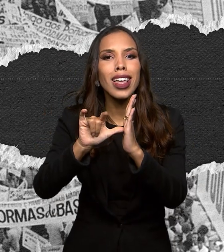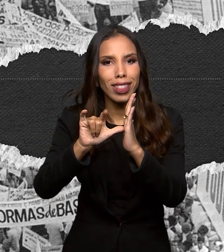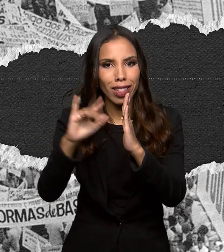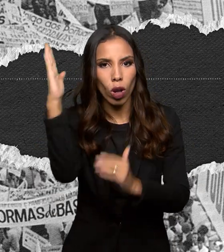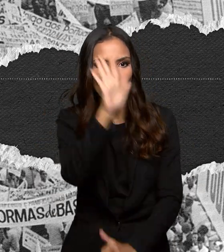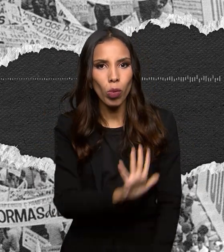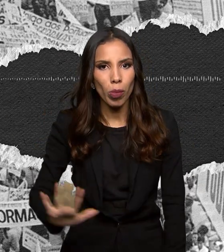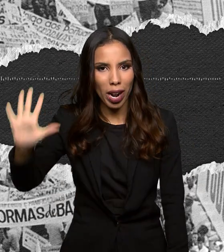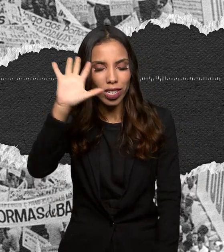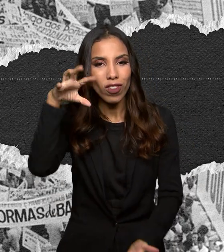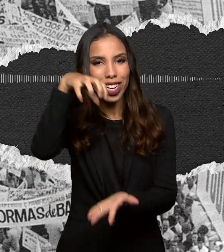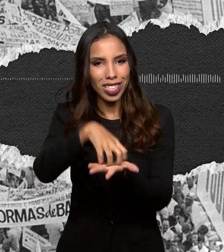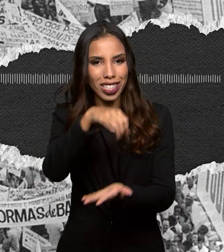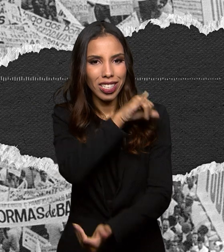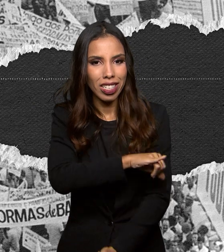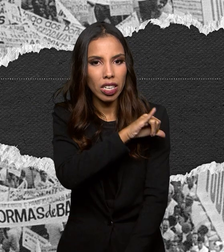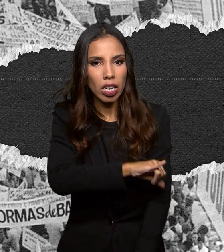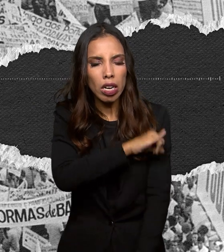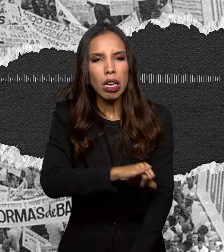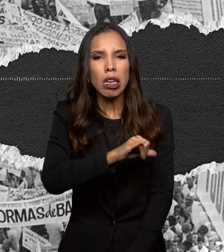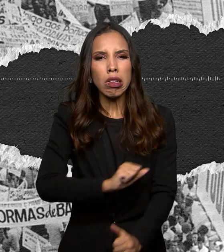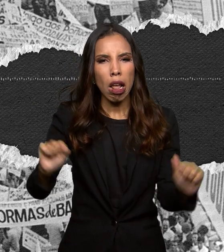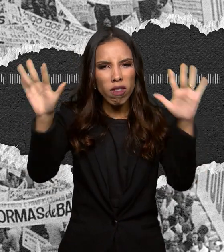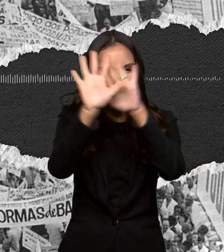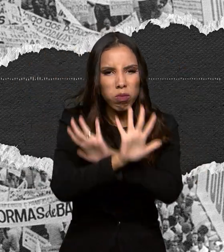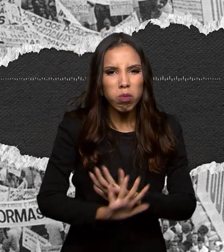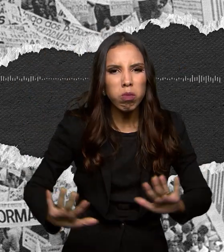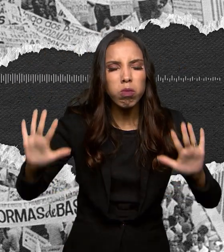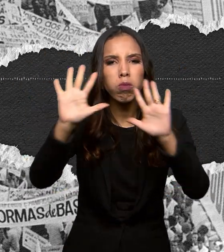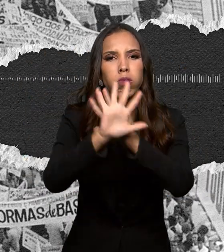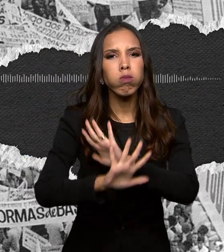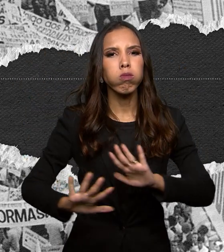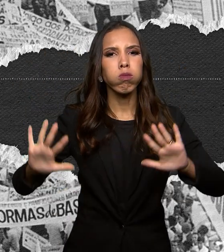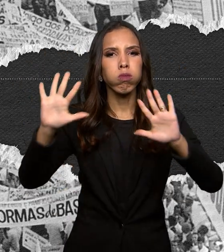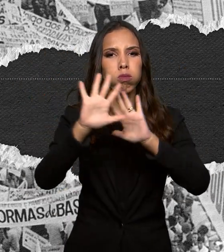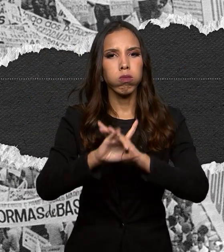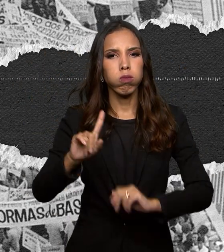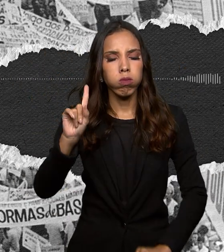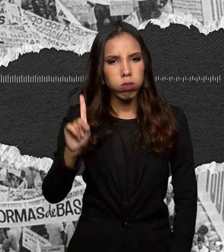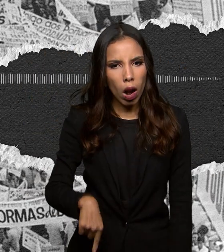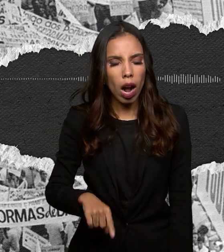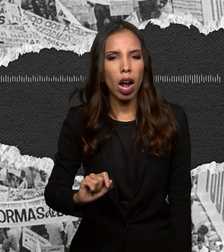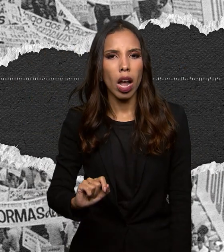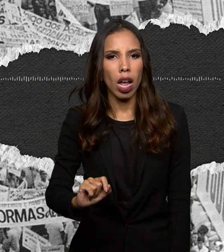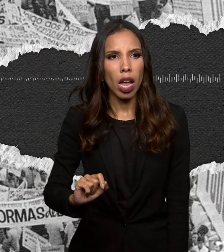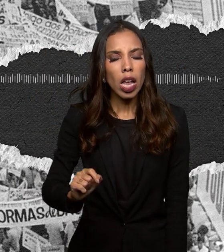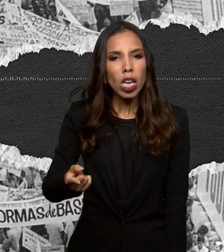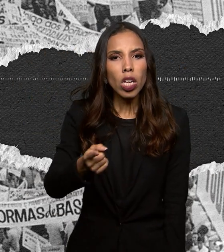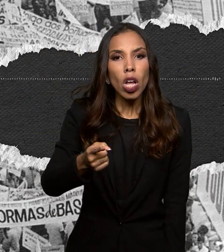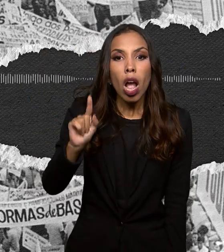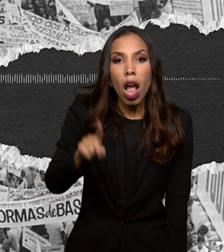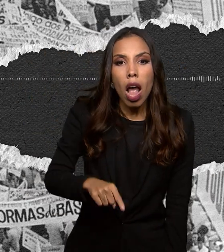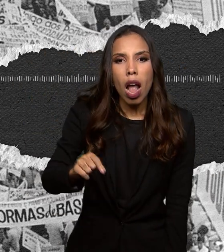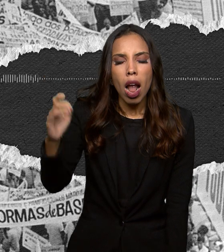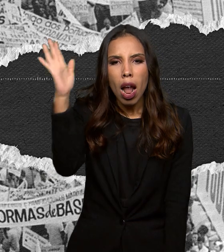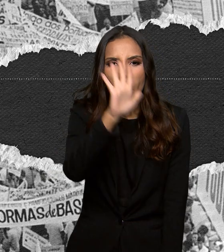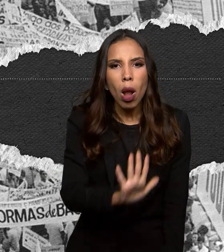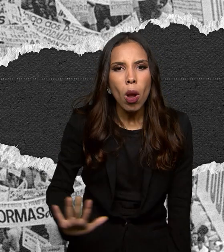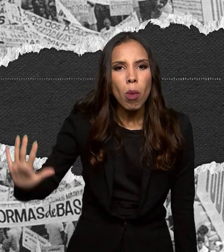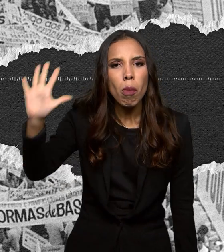Dirijo-me também aos milhões de irmãos nossos que dão ao Brasil mais do que recebem e